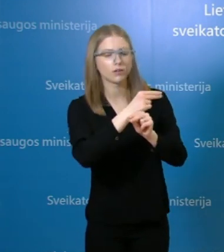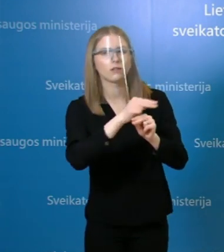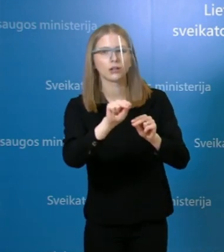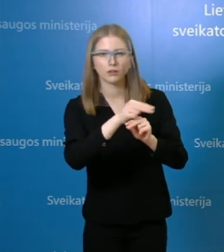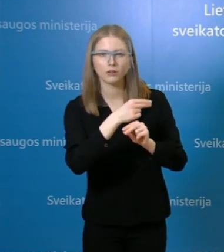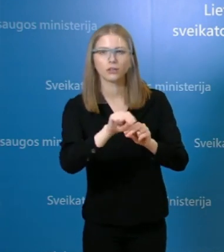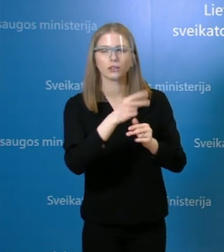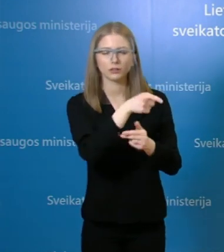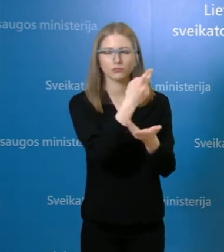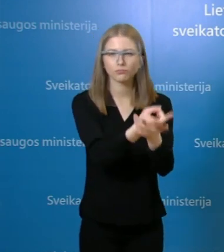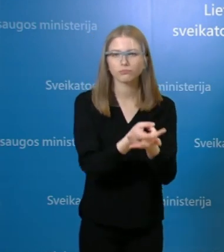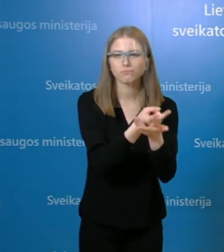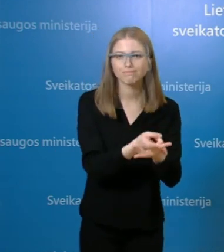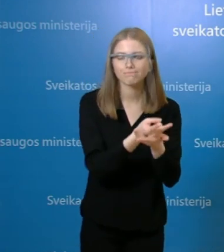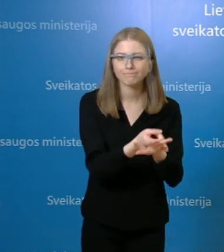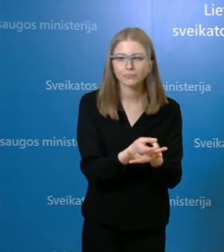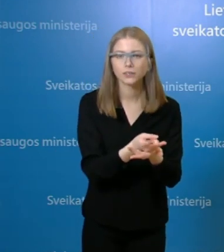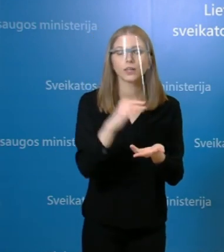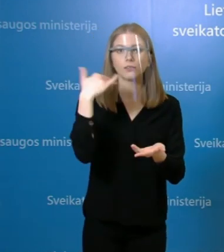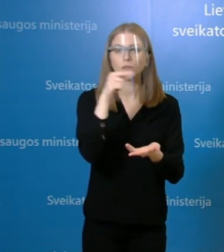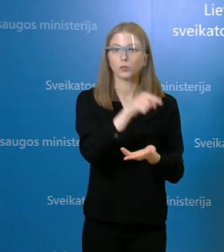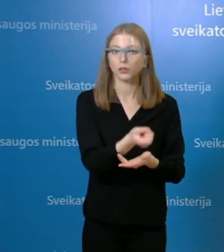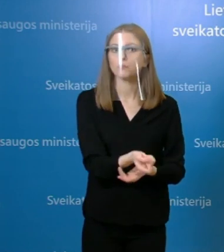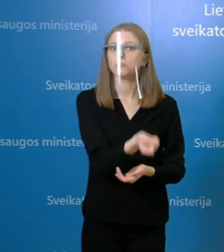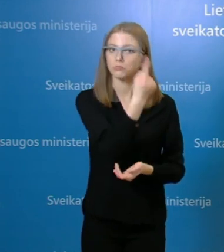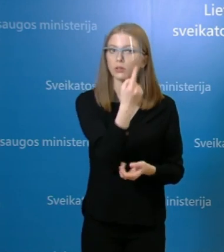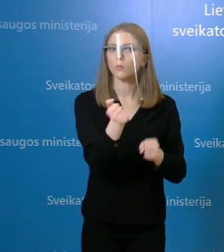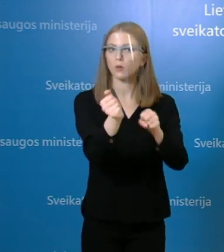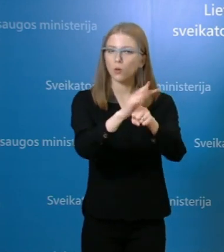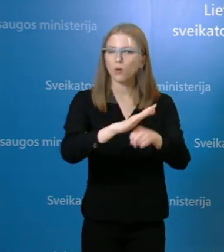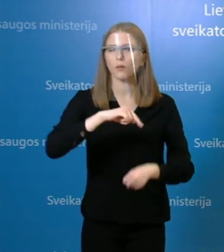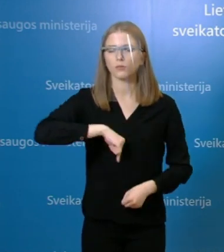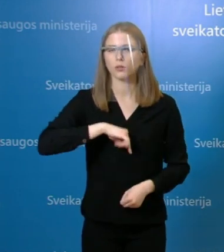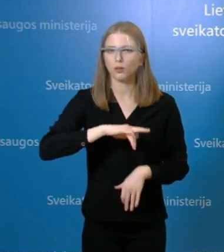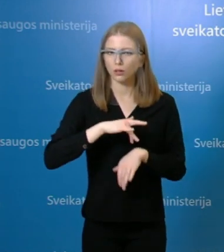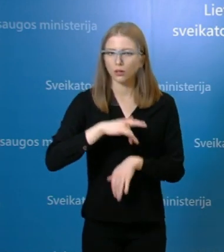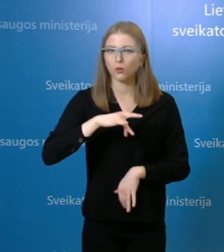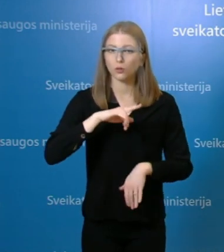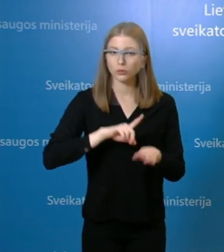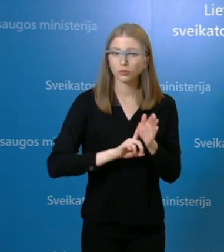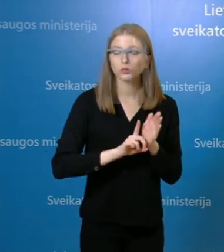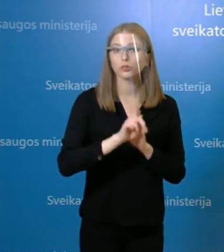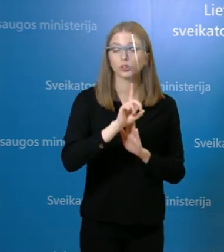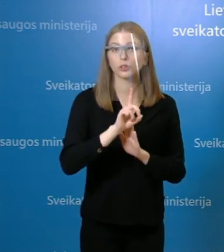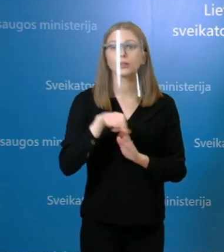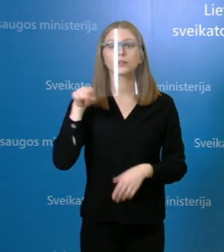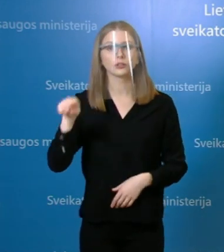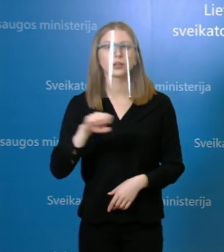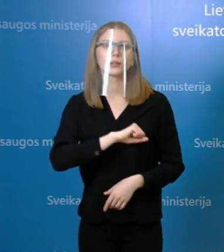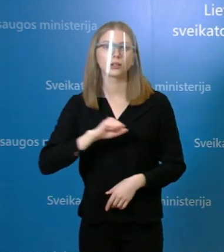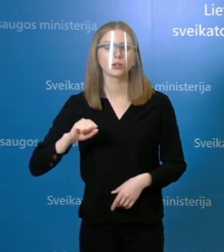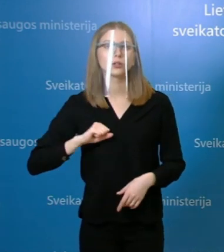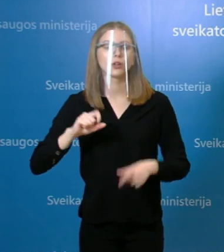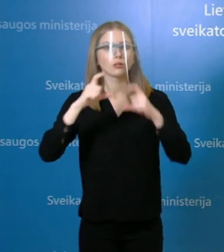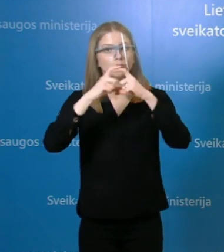pakankamą koncentraciją. Tai iš tikrųjų vis tiek, bet kurio atveju asmenės apsaugos priemonės, asmens veikatos priežiūros